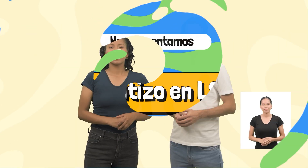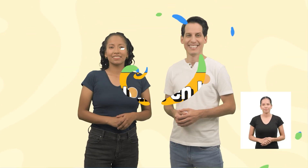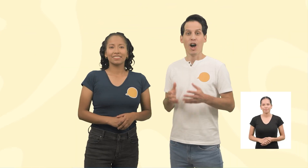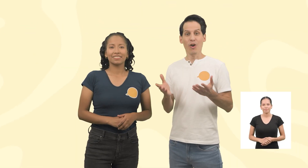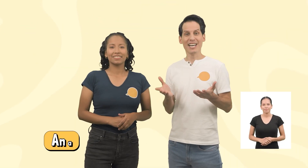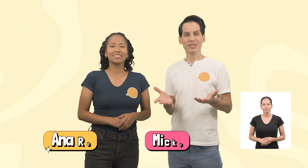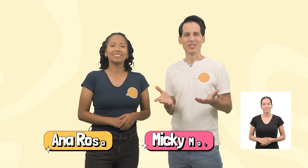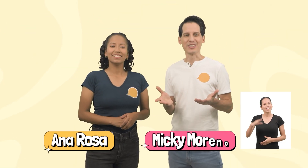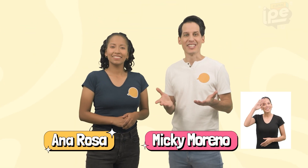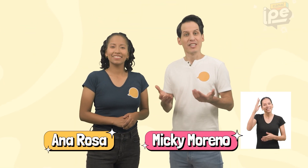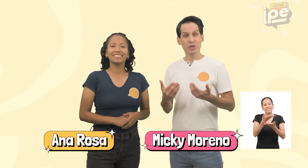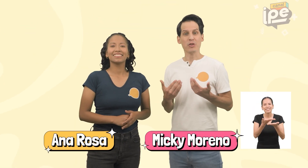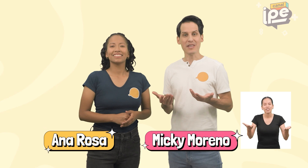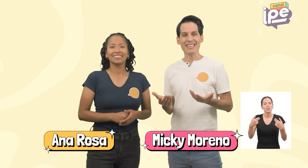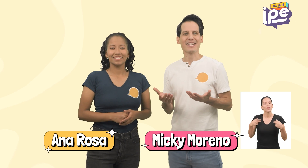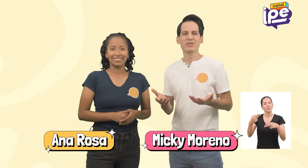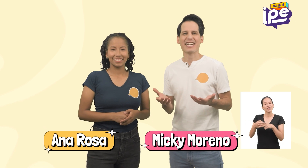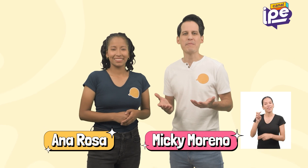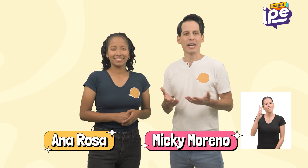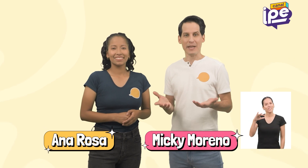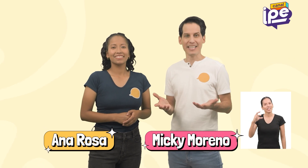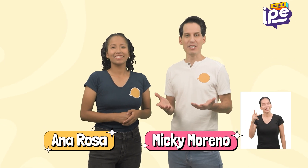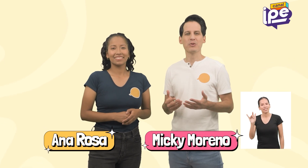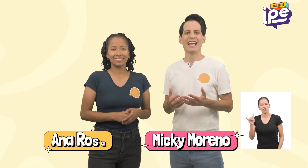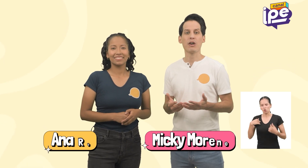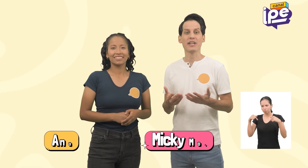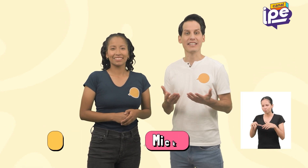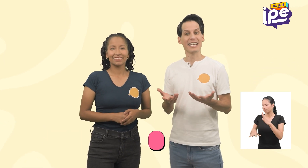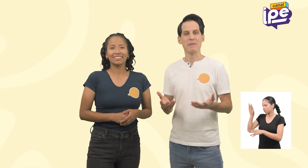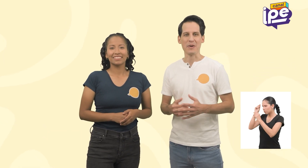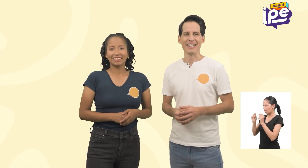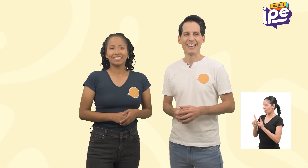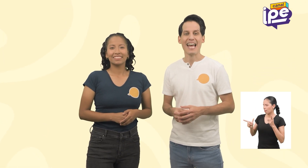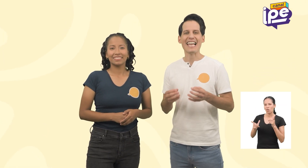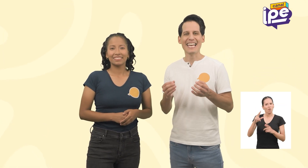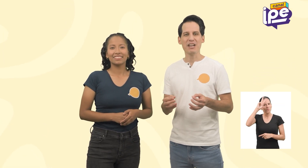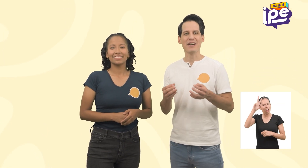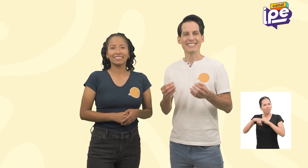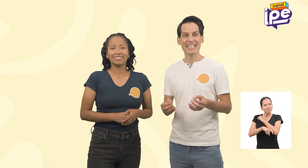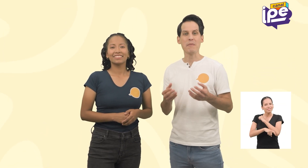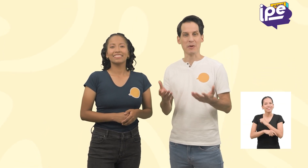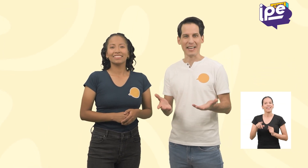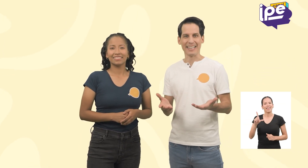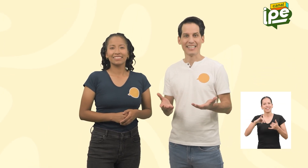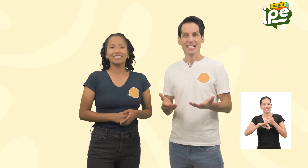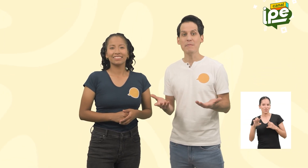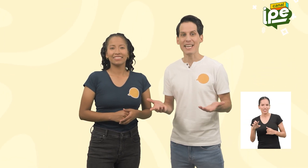Hola a todos, yo soy Miki y estoy aquí para aprender una lengua originaria peruana La lengua de señas peruana Y para